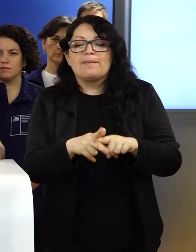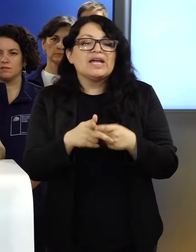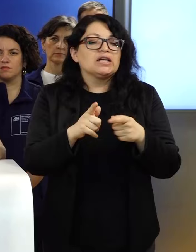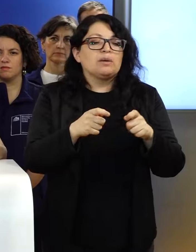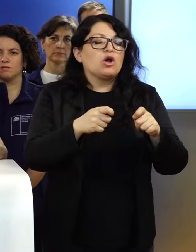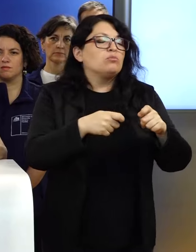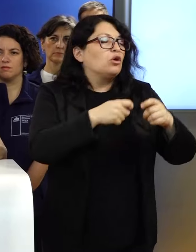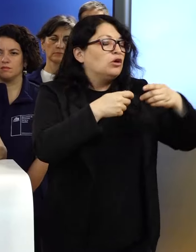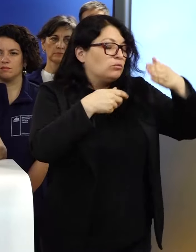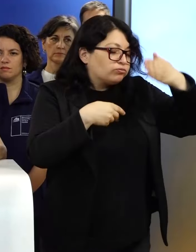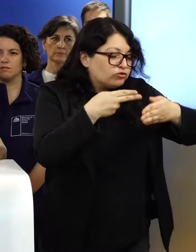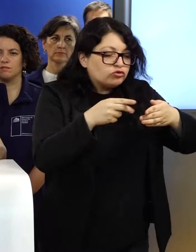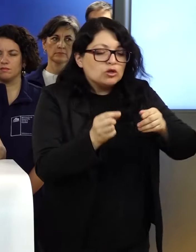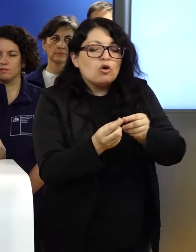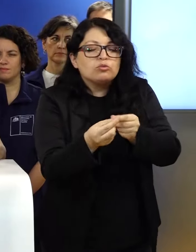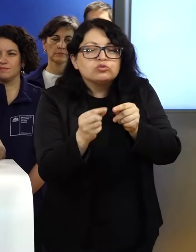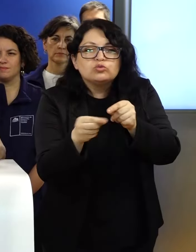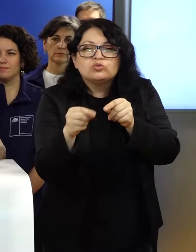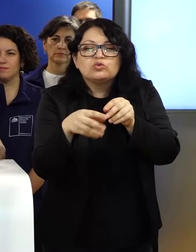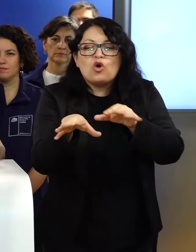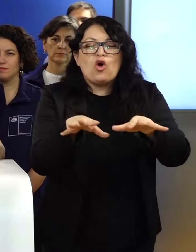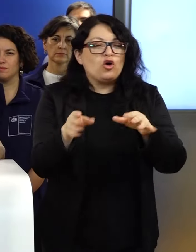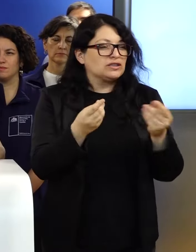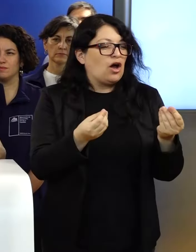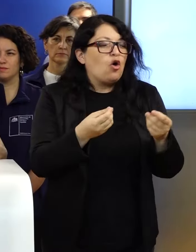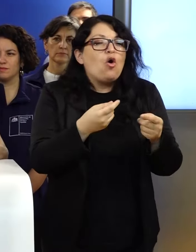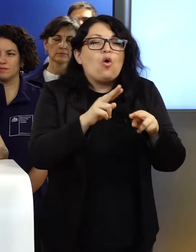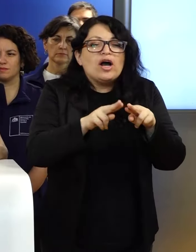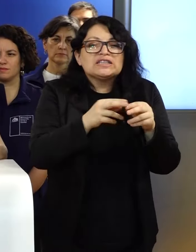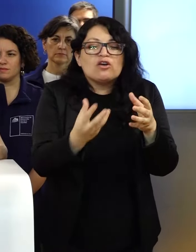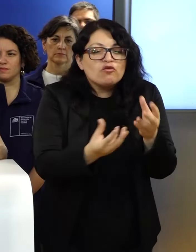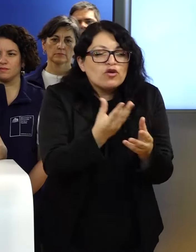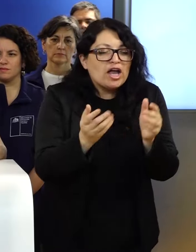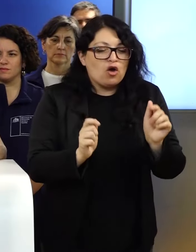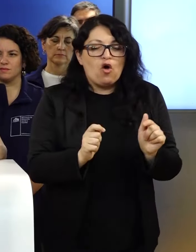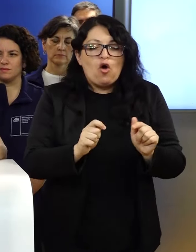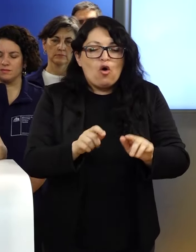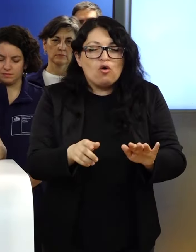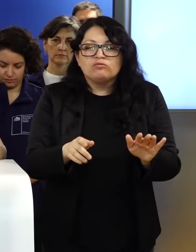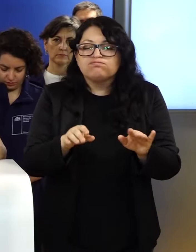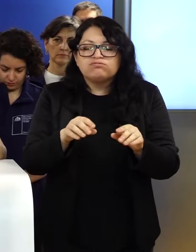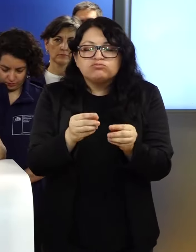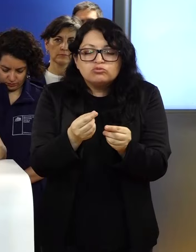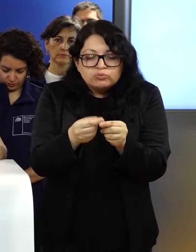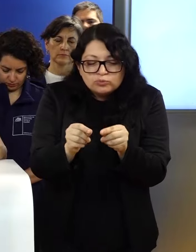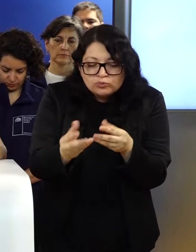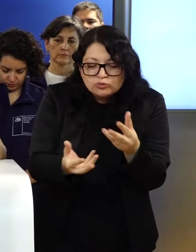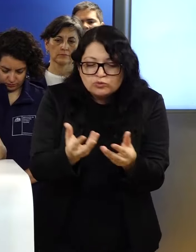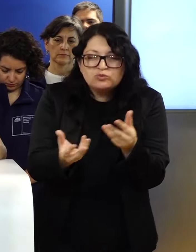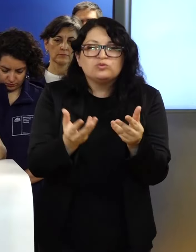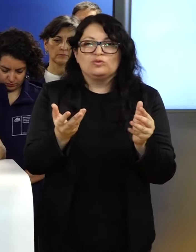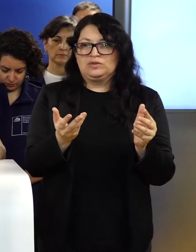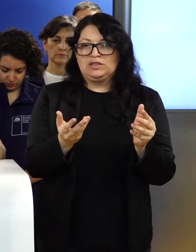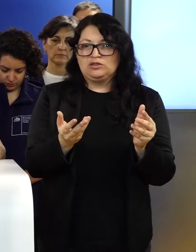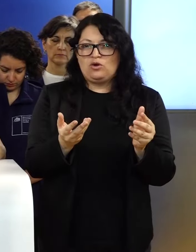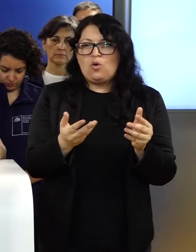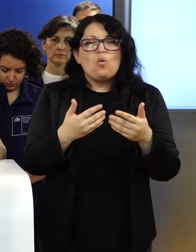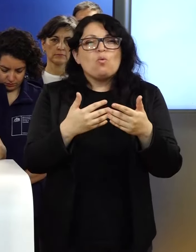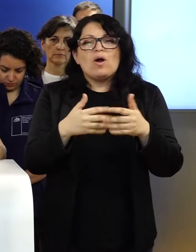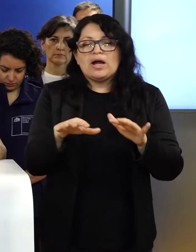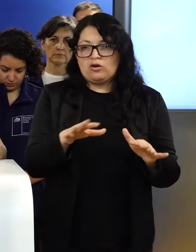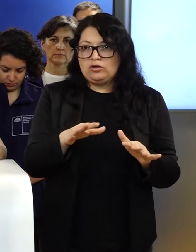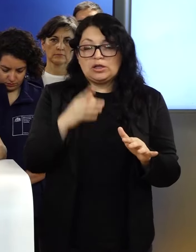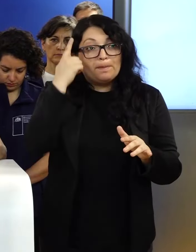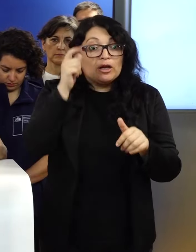chispas, el desarrollo de cualquier tipo de fuego, de fogata, en lugares que están en las zonas de